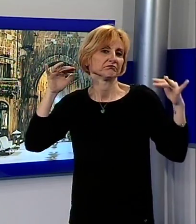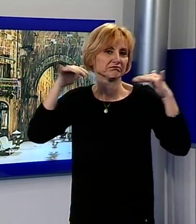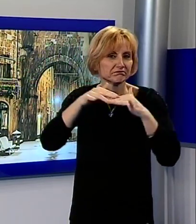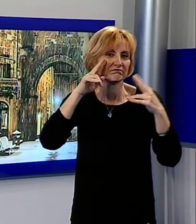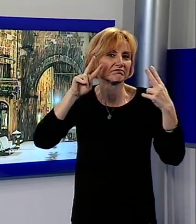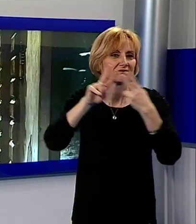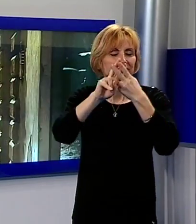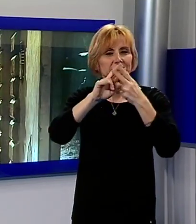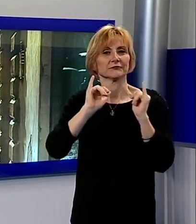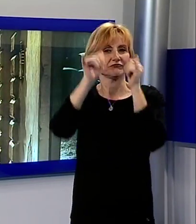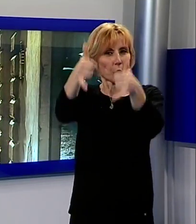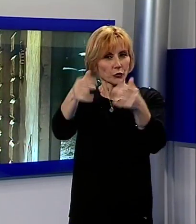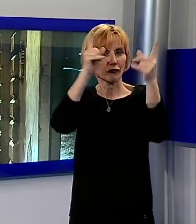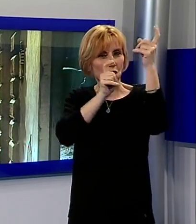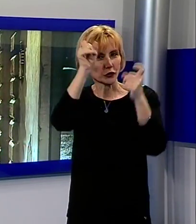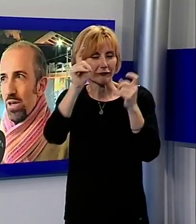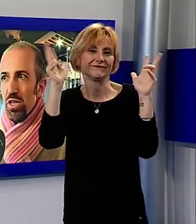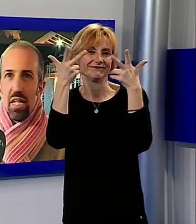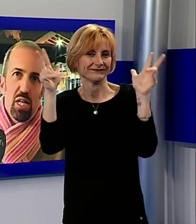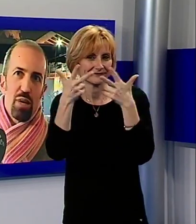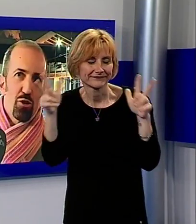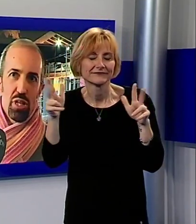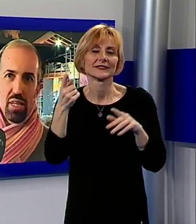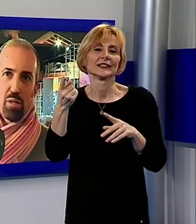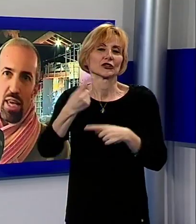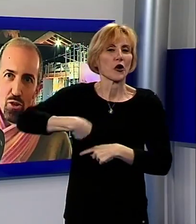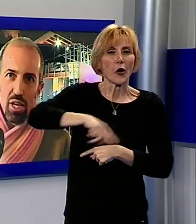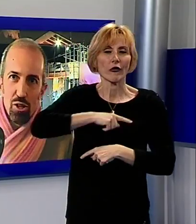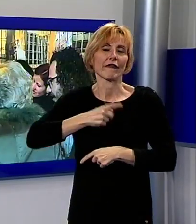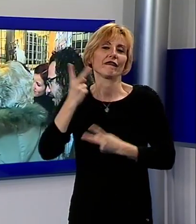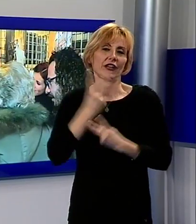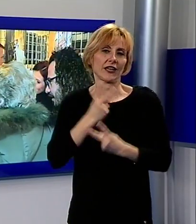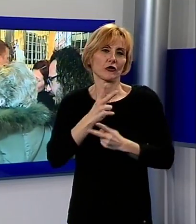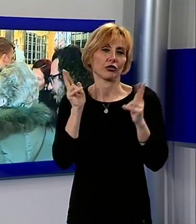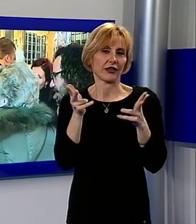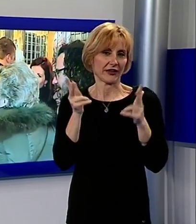e divertendoci soprattutto, perché per noi sostanzialmente è un divertimento.